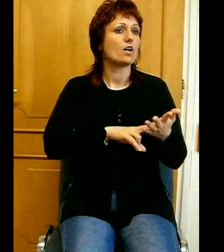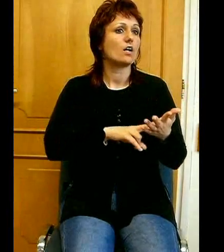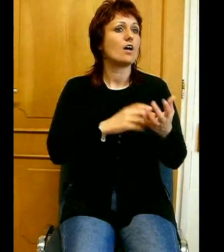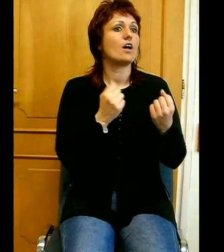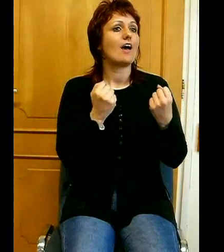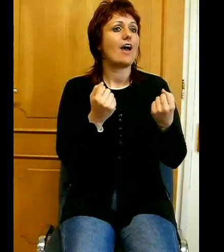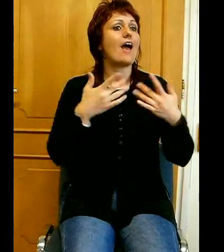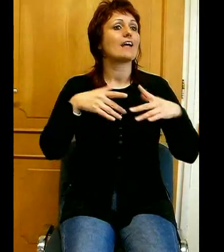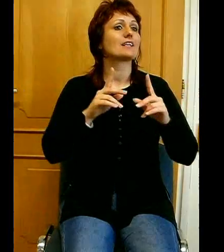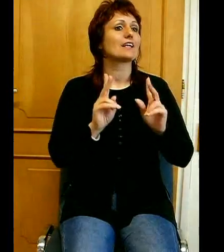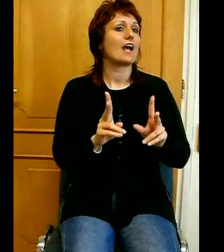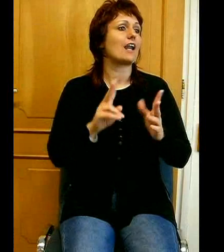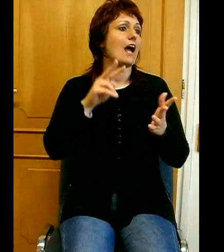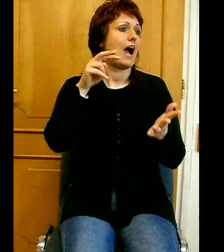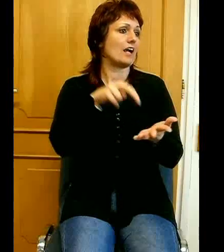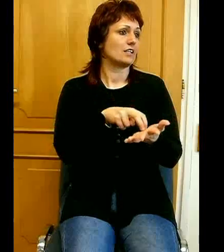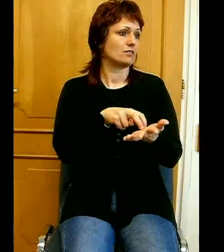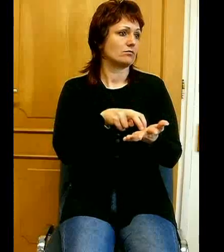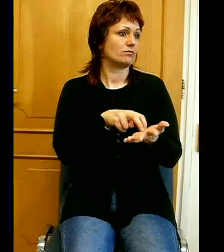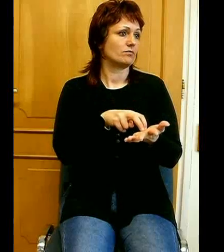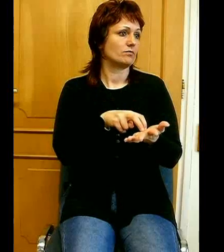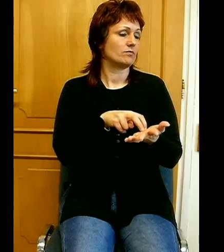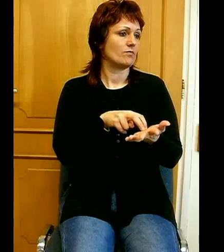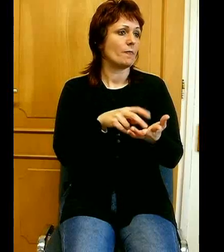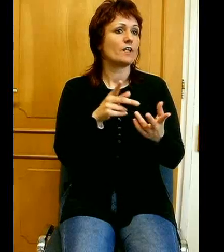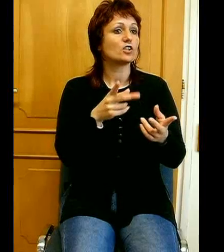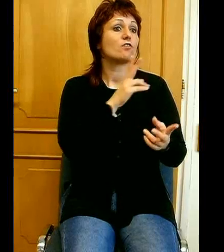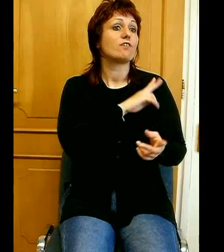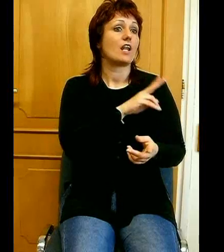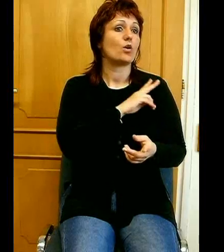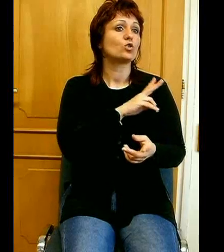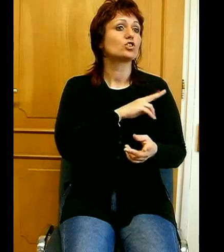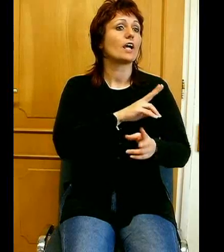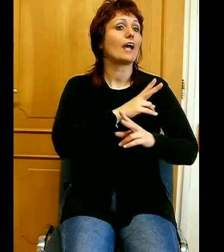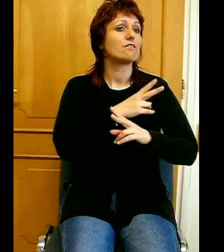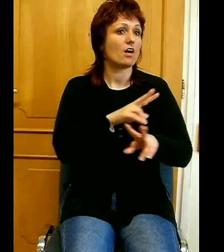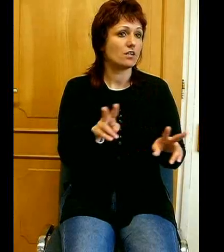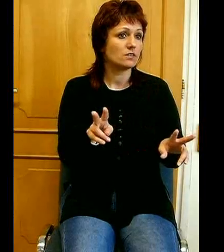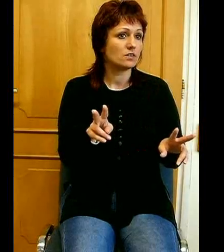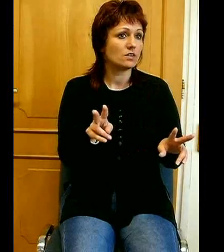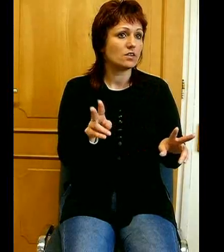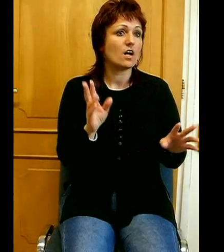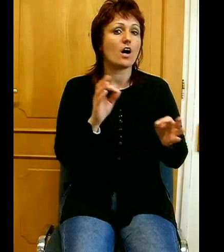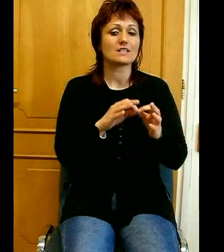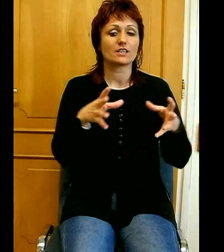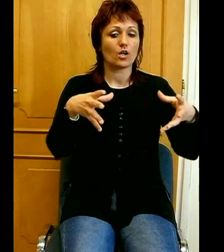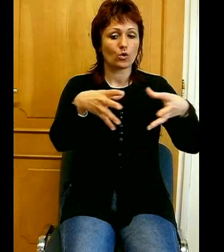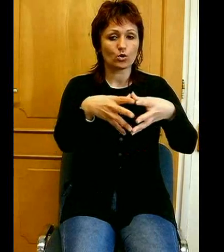lehetőséget is ad neki, és ezért felelőssége is van azért a közösségért, amelyiknek